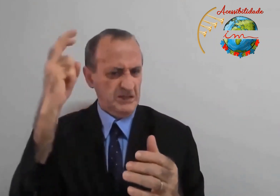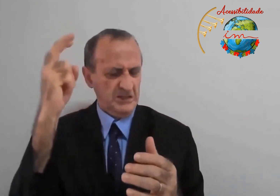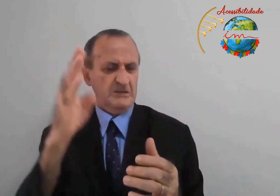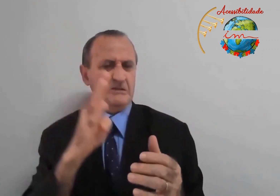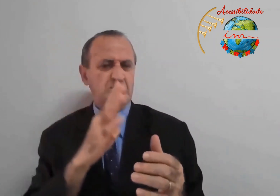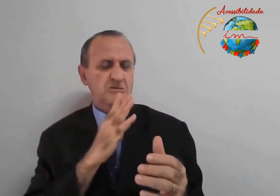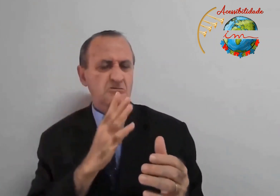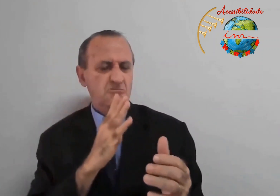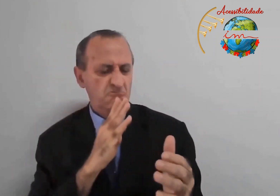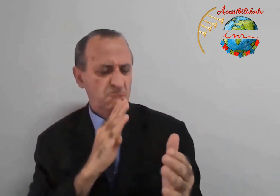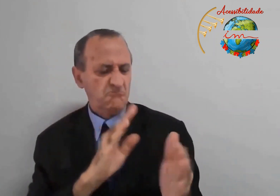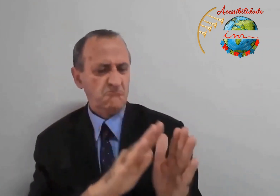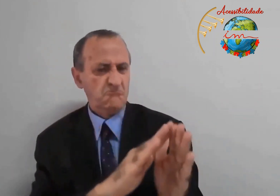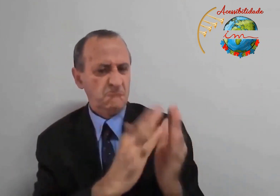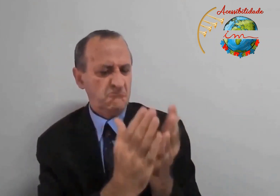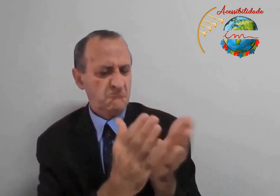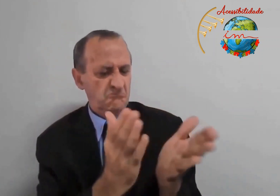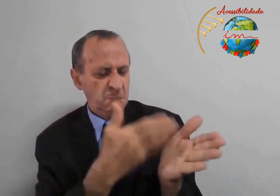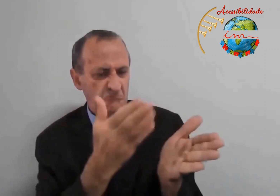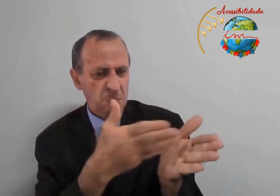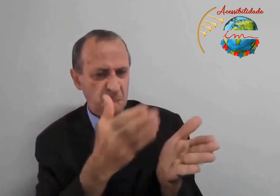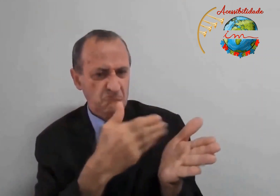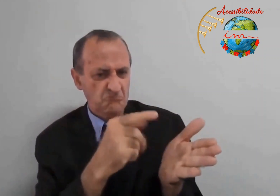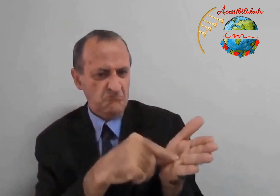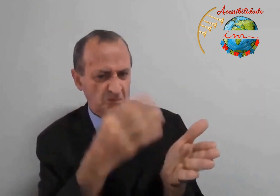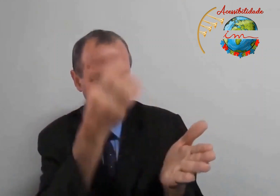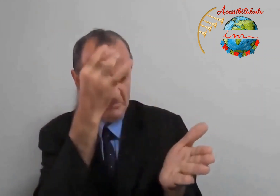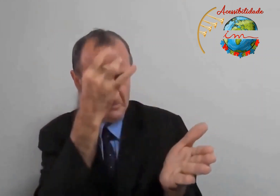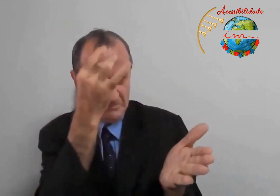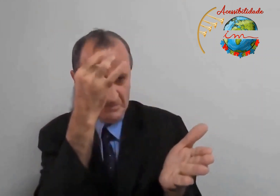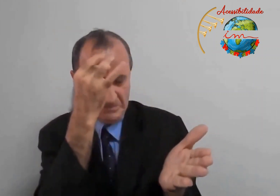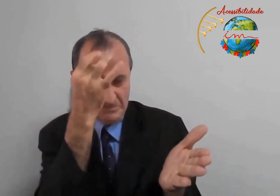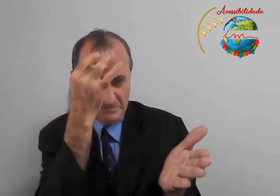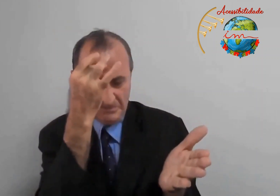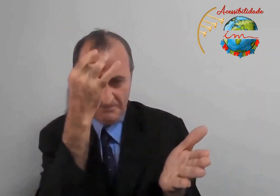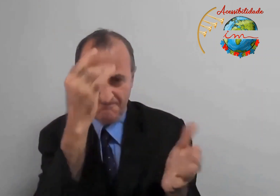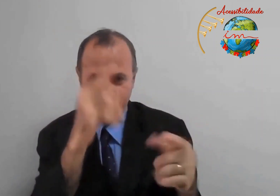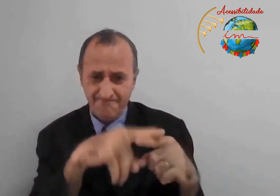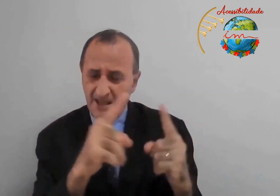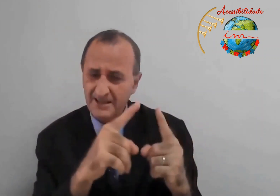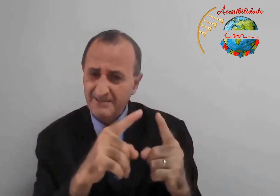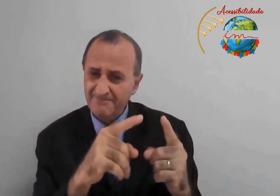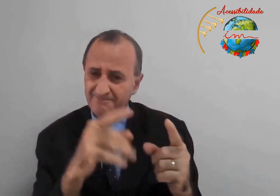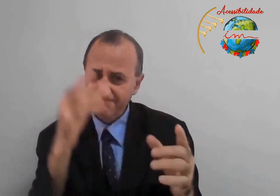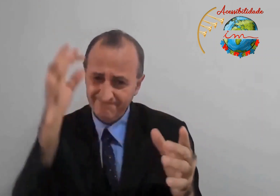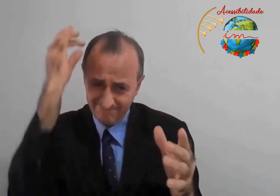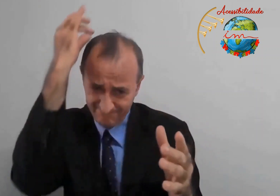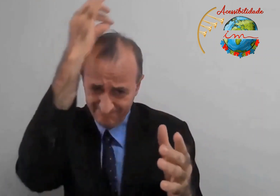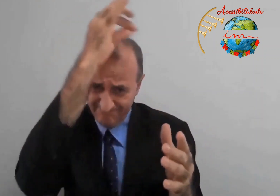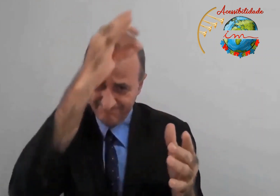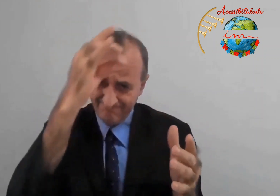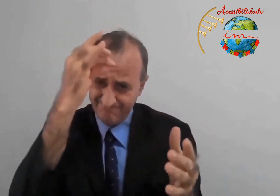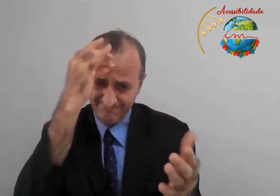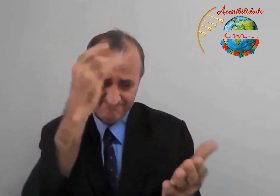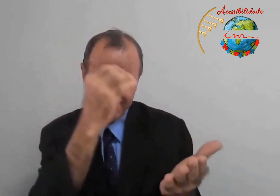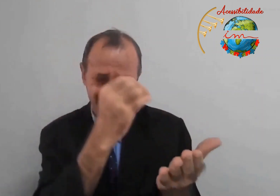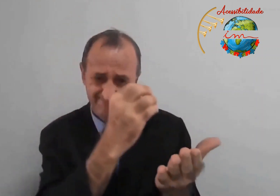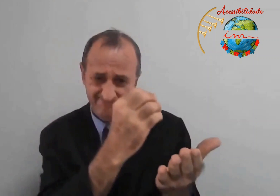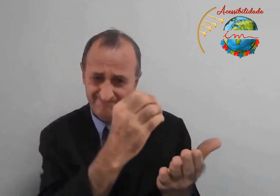muito conhecimento. Pessoa conhecia as escrituras. Mas, mas faltava a ele uma